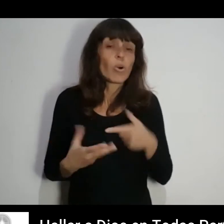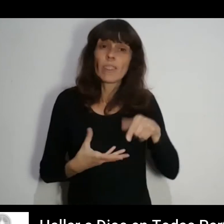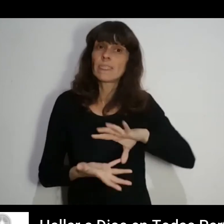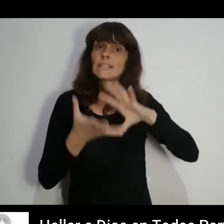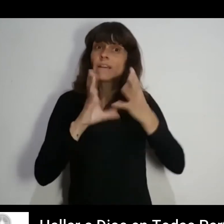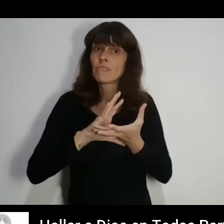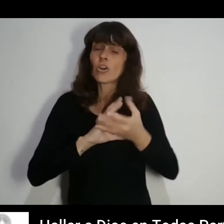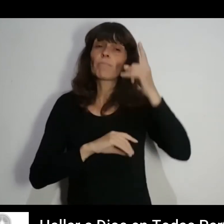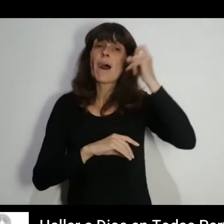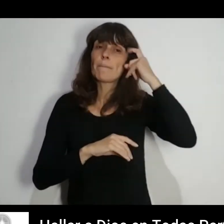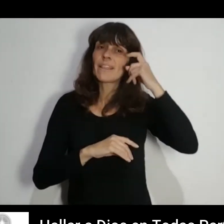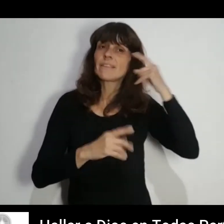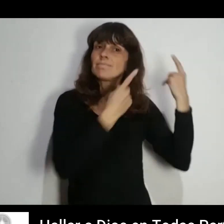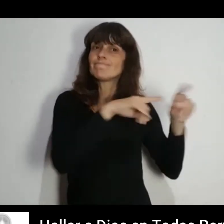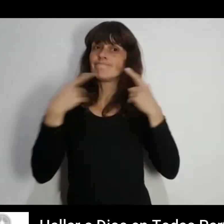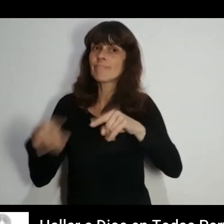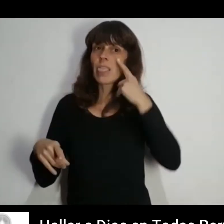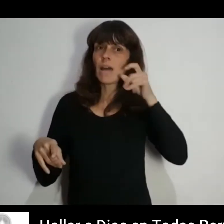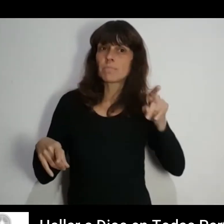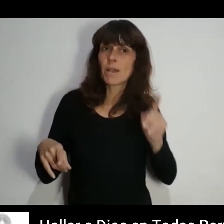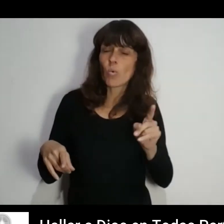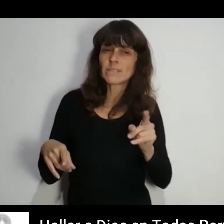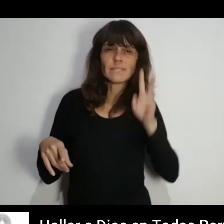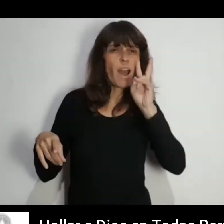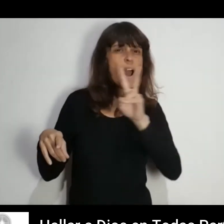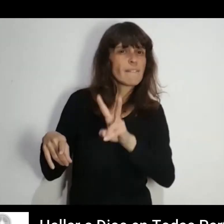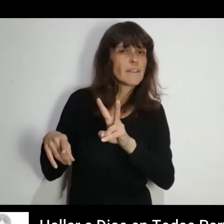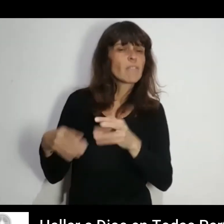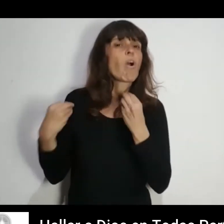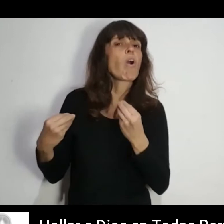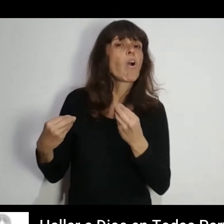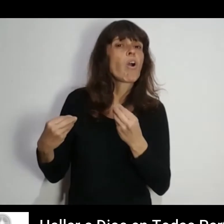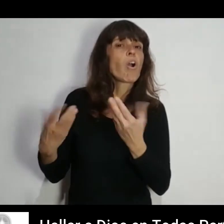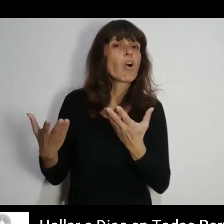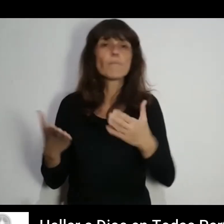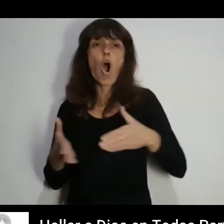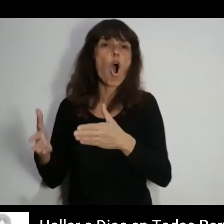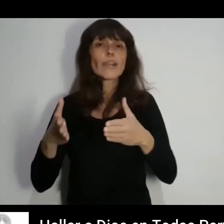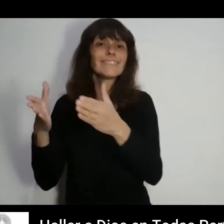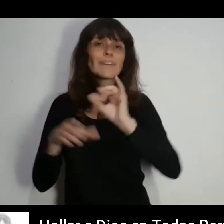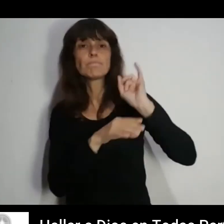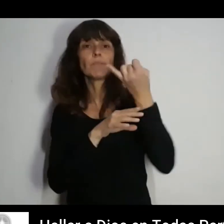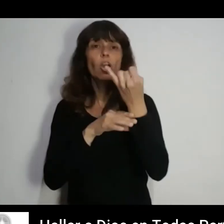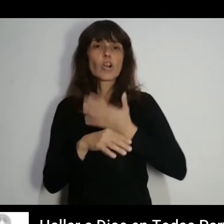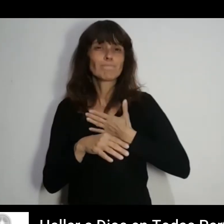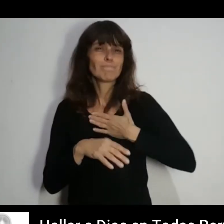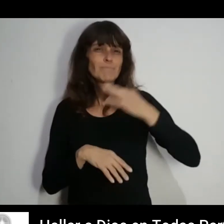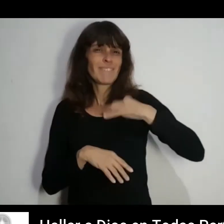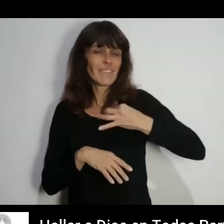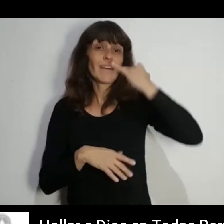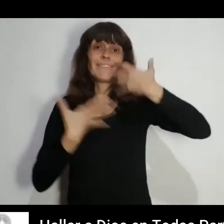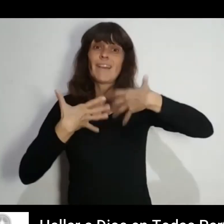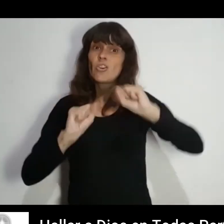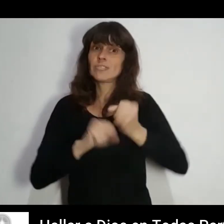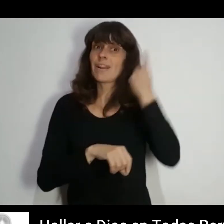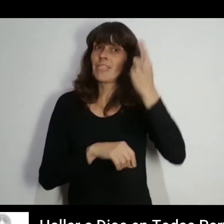De esta manera Aprendí a discernir A ver Cómo podría dirigir mejor mi vida Y